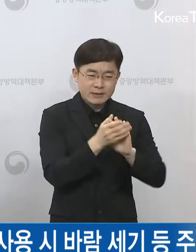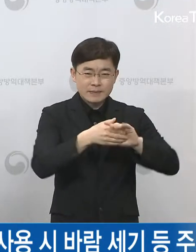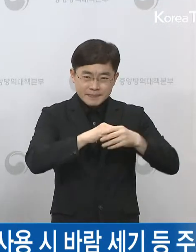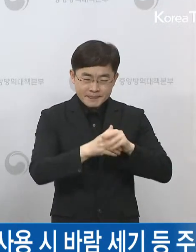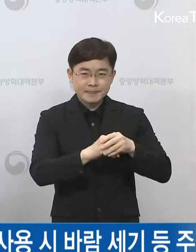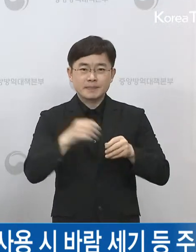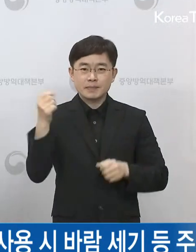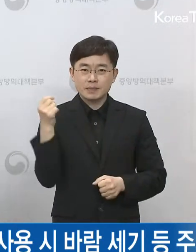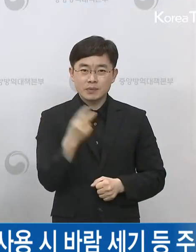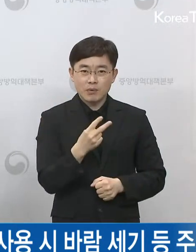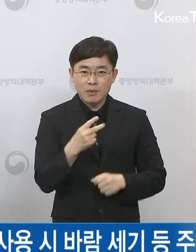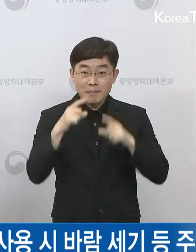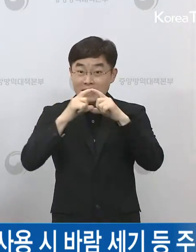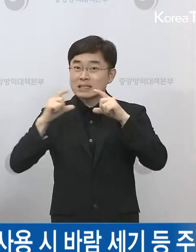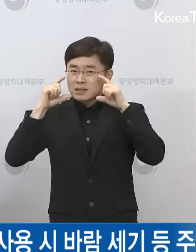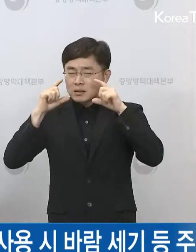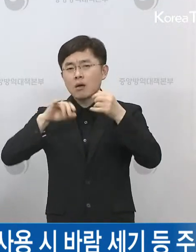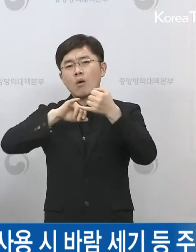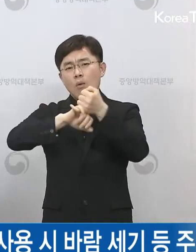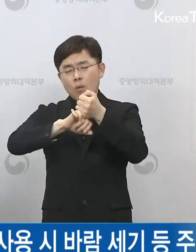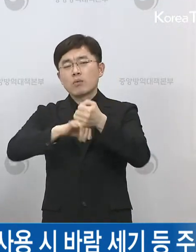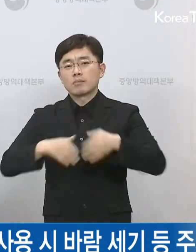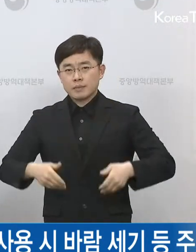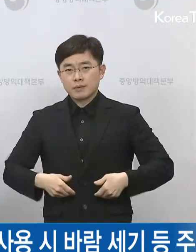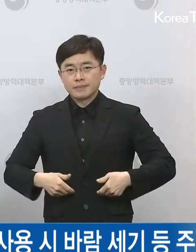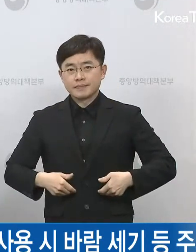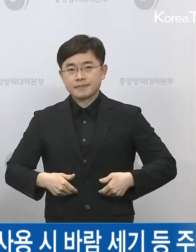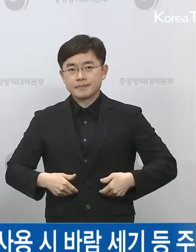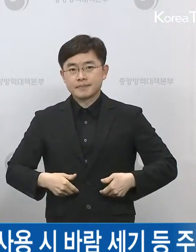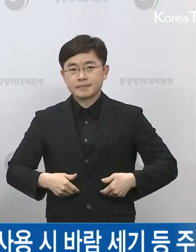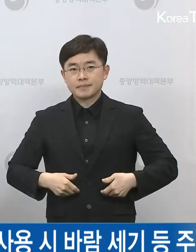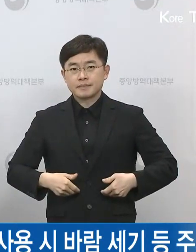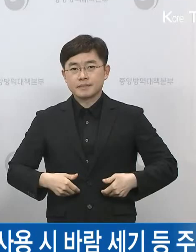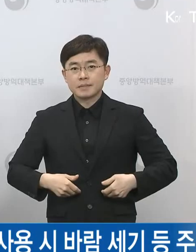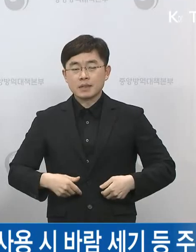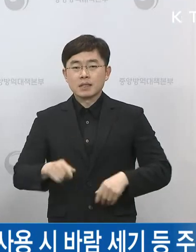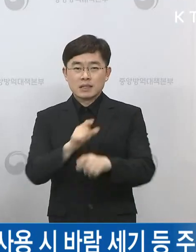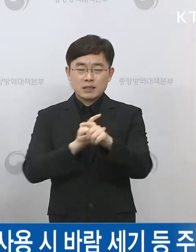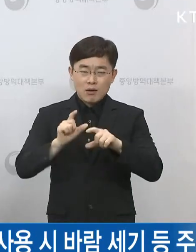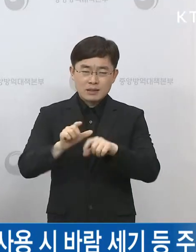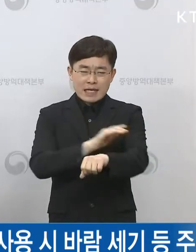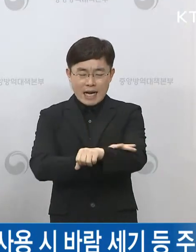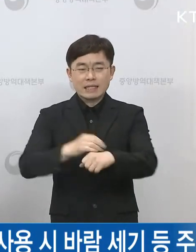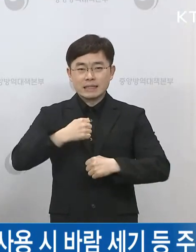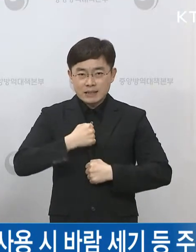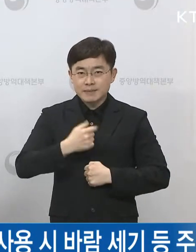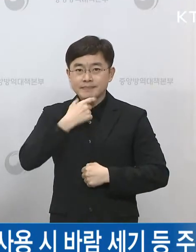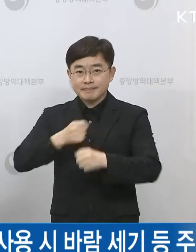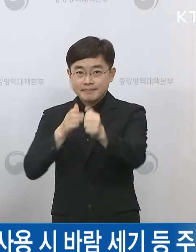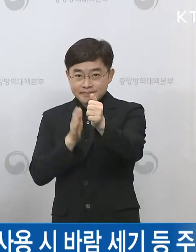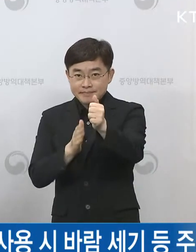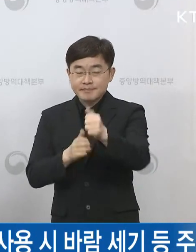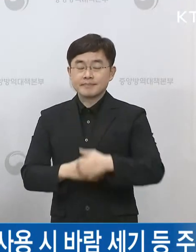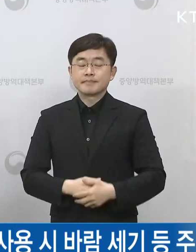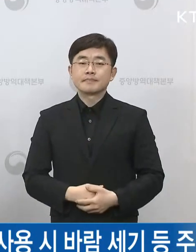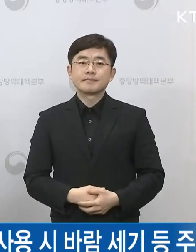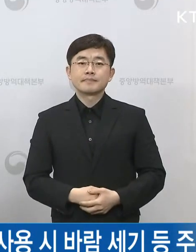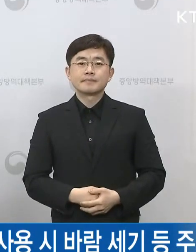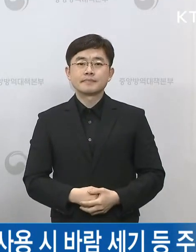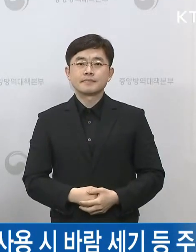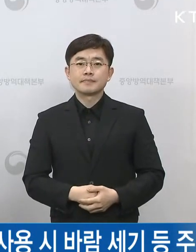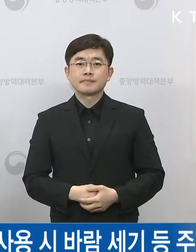같이 수행하는 것들을 방역 조치와 같이 반드시 강화해서 시행해 주실 것을 당부를 드립니다.